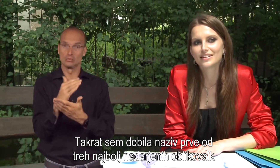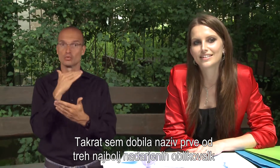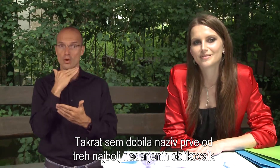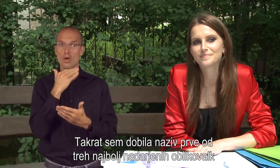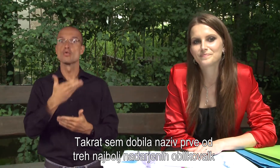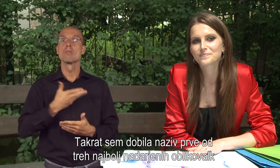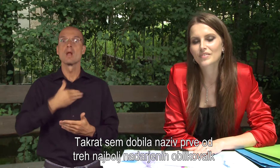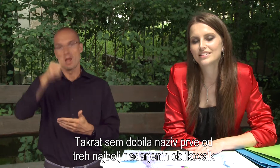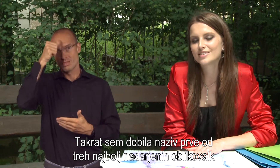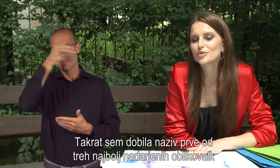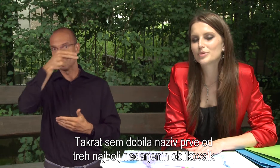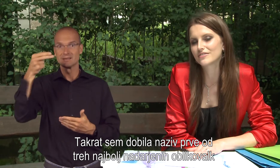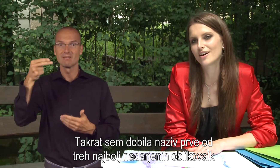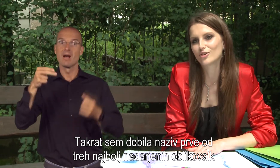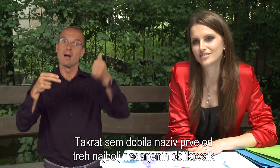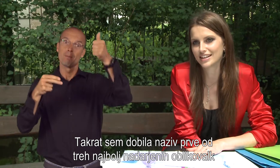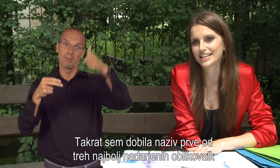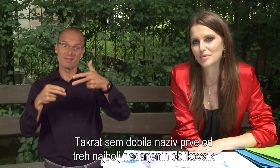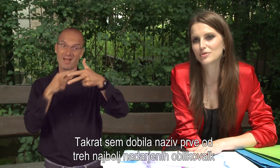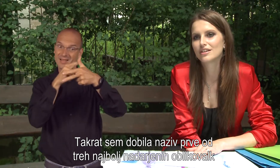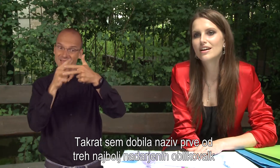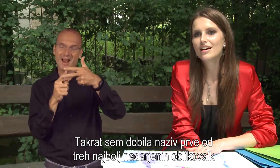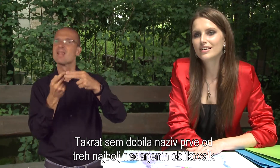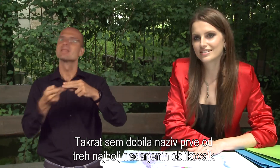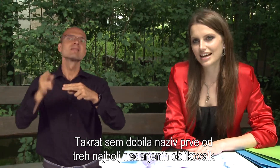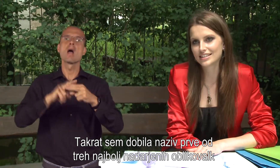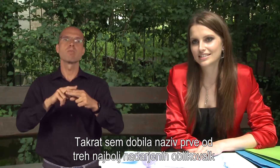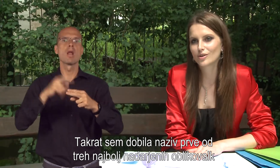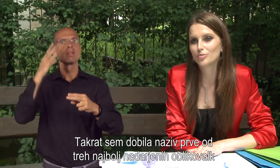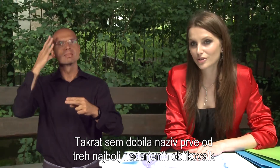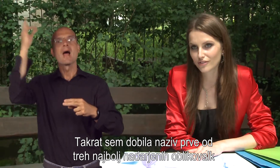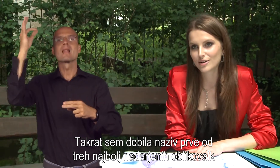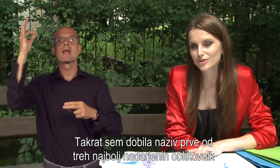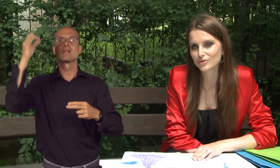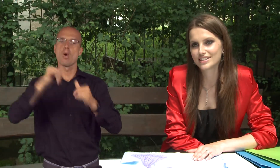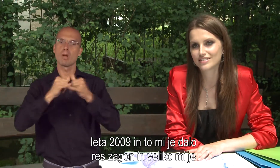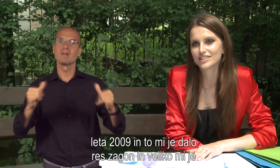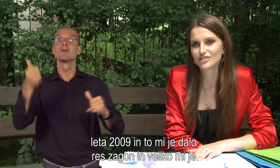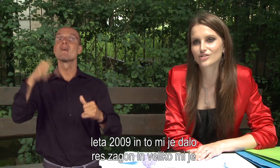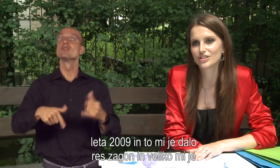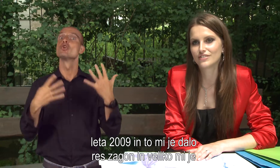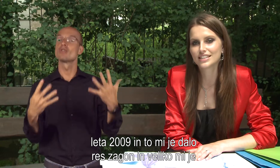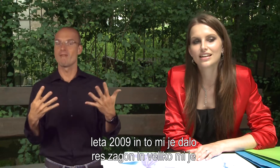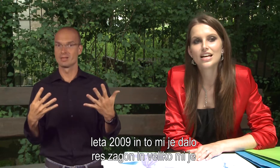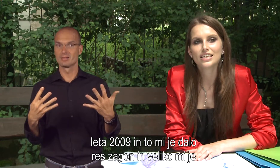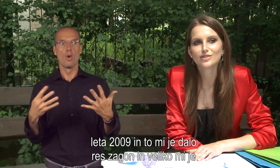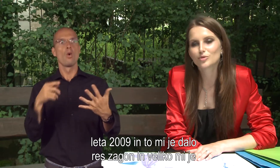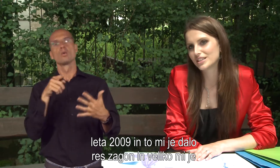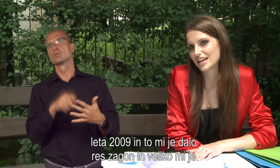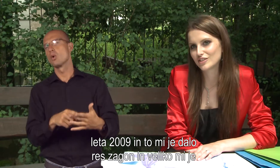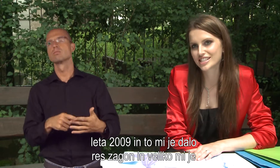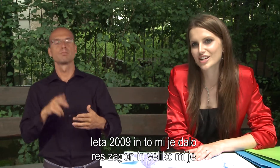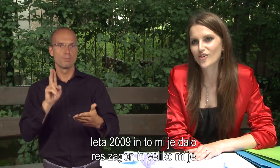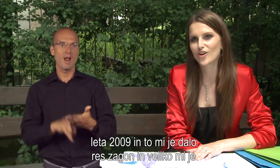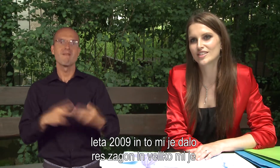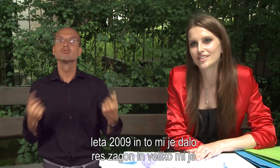naziv prve od treh najbolj nadarjenih oblikovalcev leta 2009. To mi